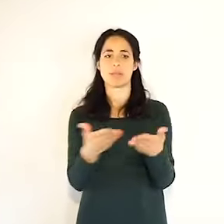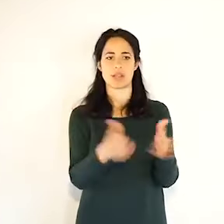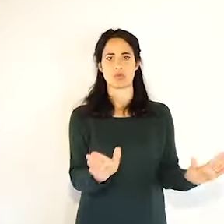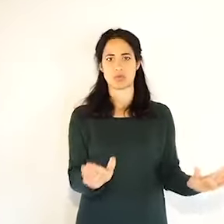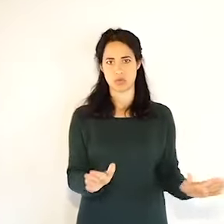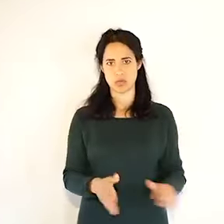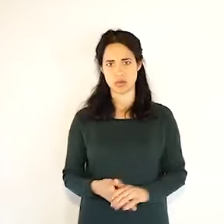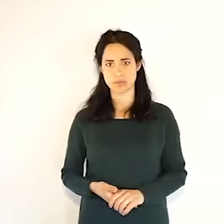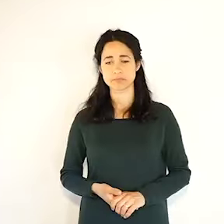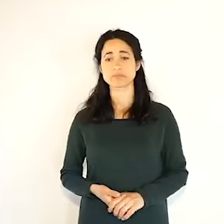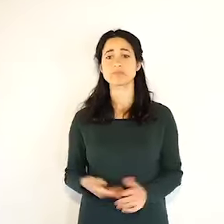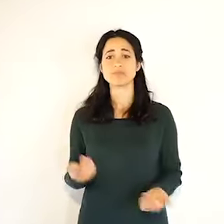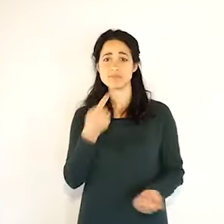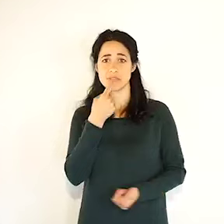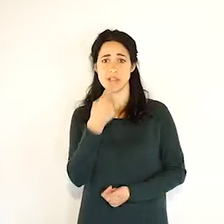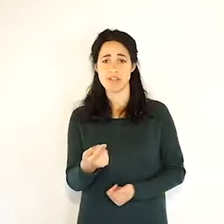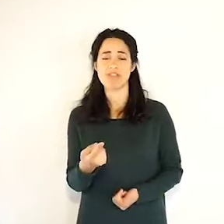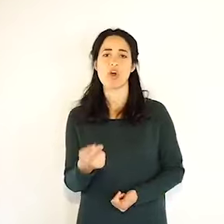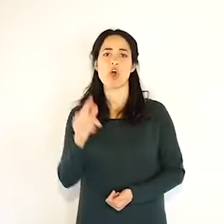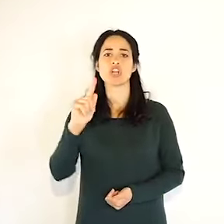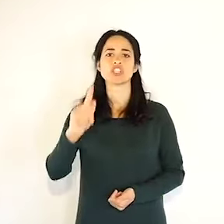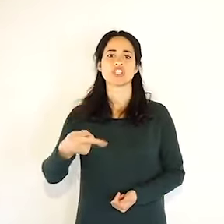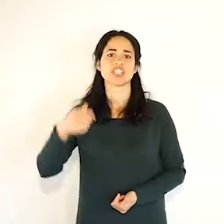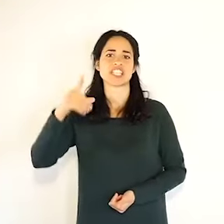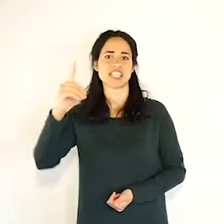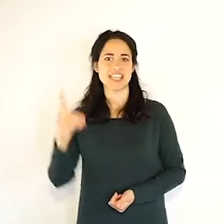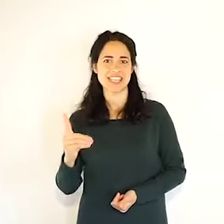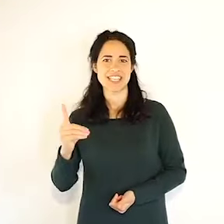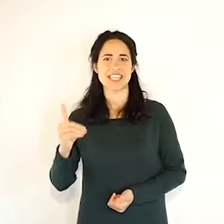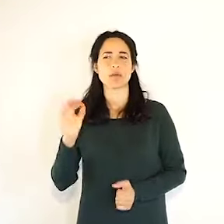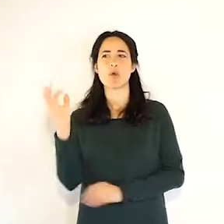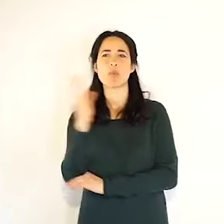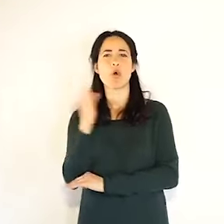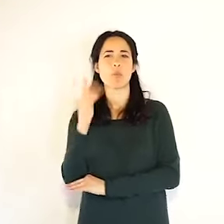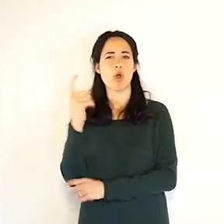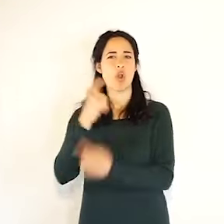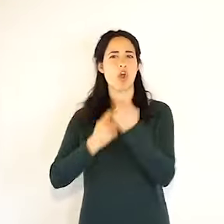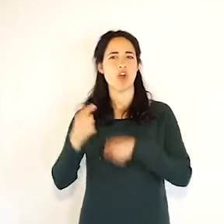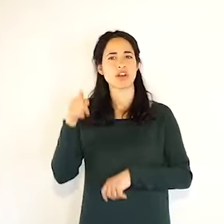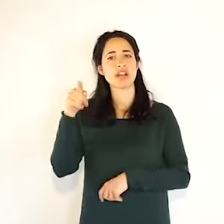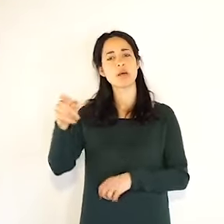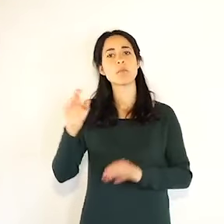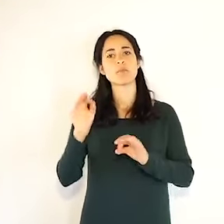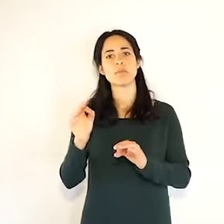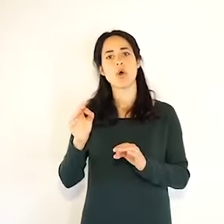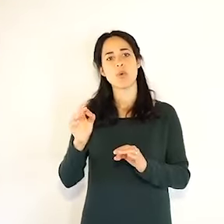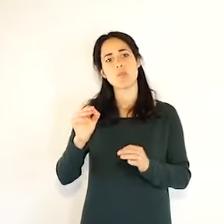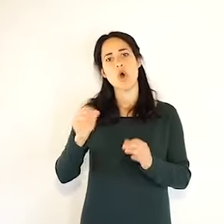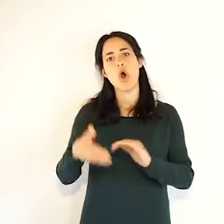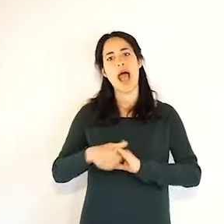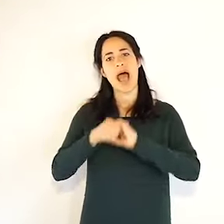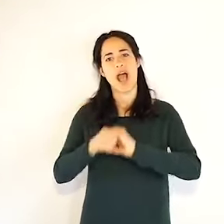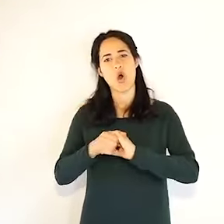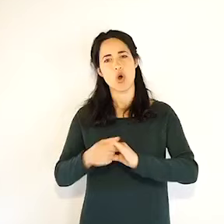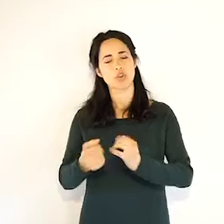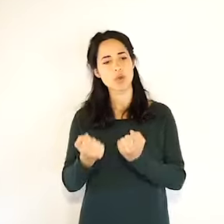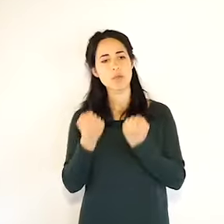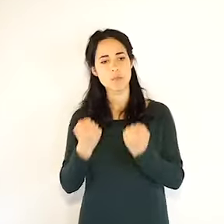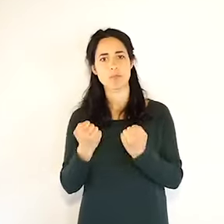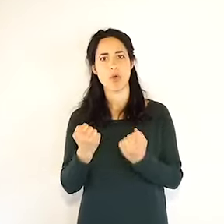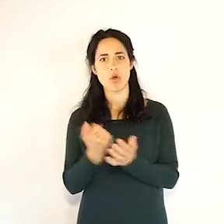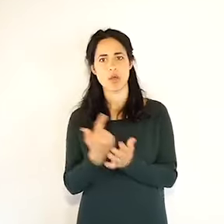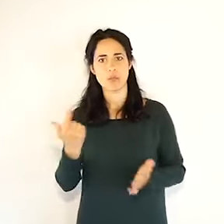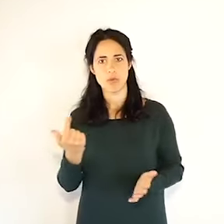particolarmente nei prossimi giorni per essere pronti a quando si ripartirà tutti insieme perché questo dovremo fare